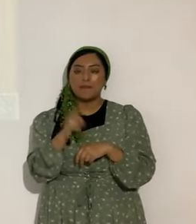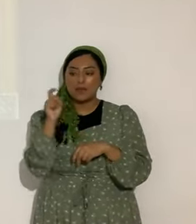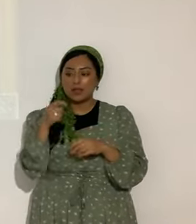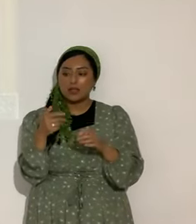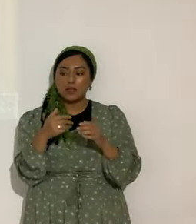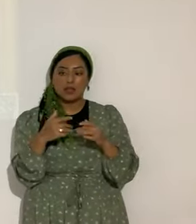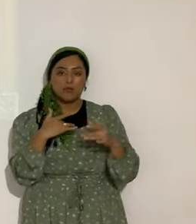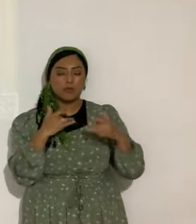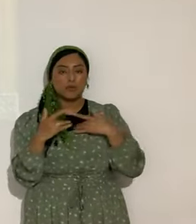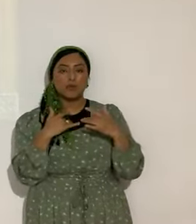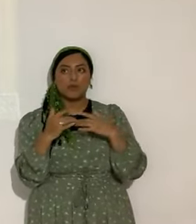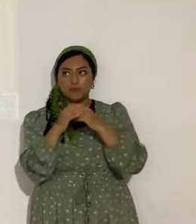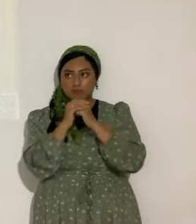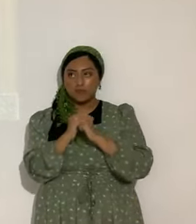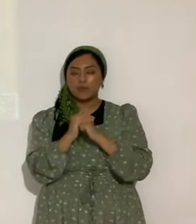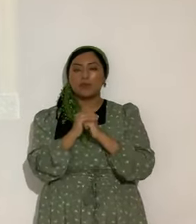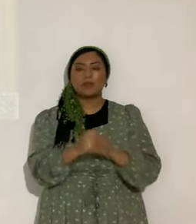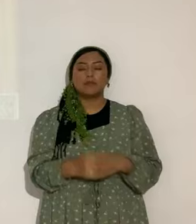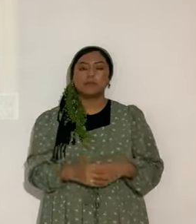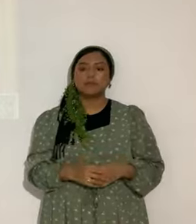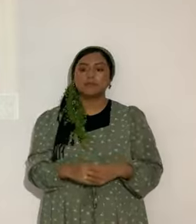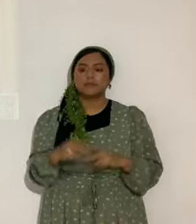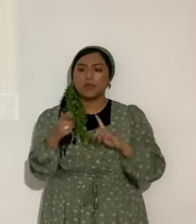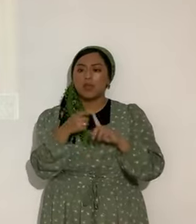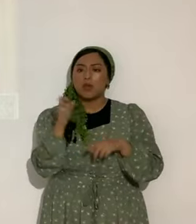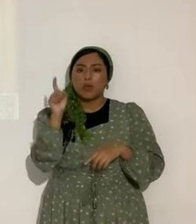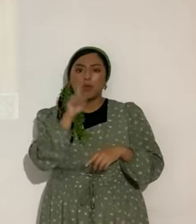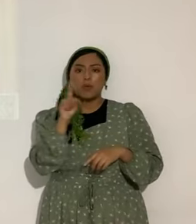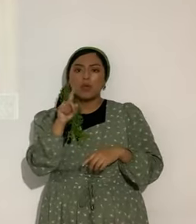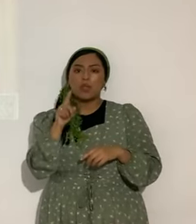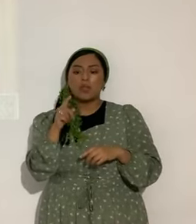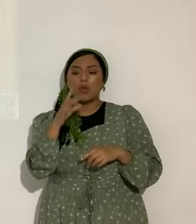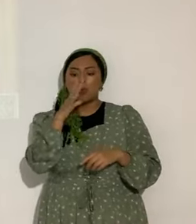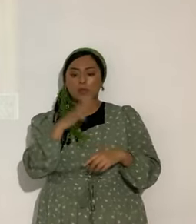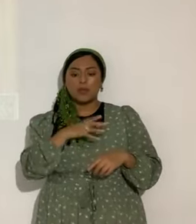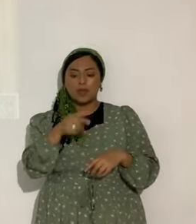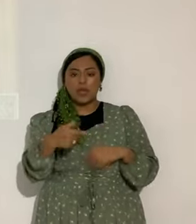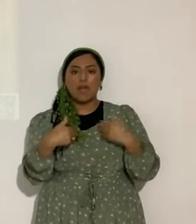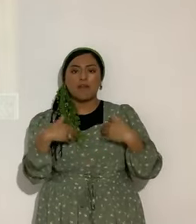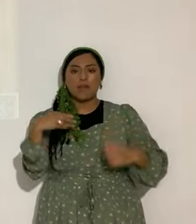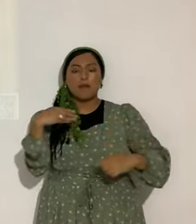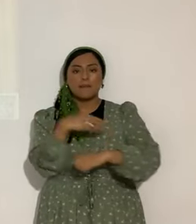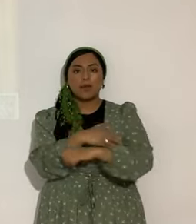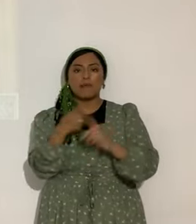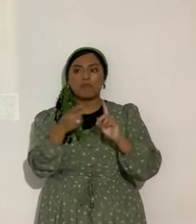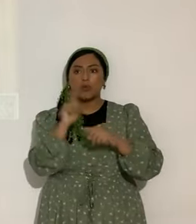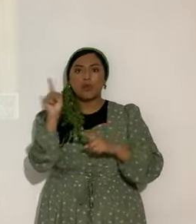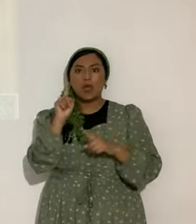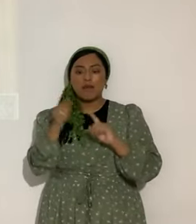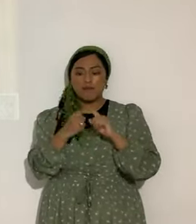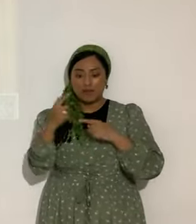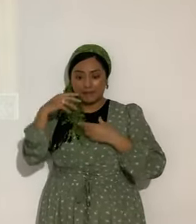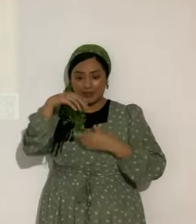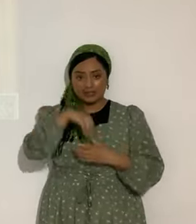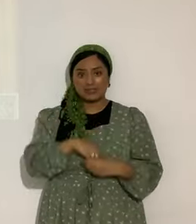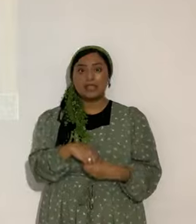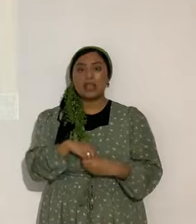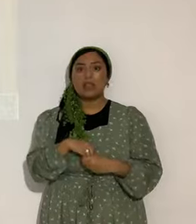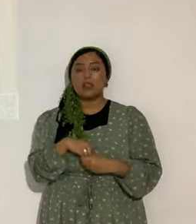apasionada. ¿De dónde le salió ese poder a la señora? De dentro de ella. De dentro